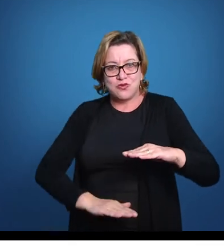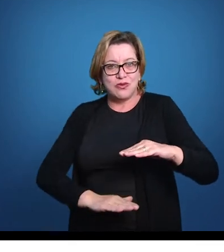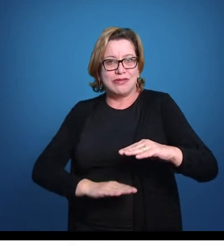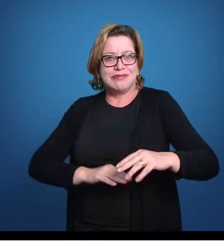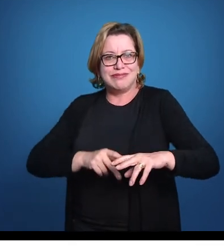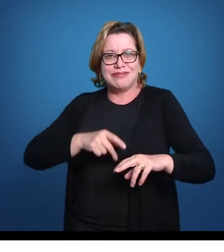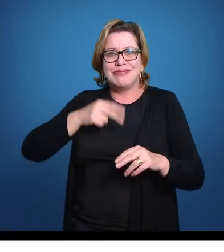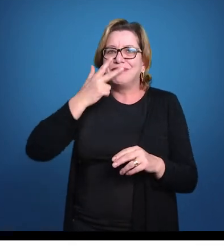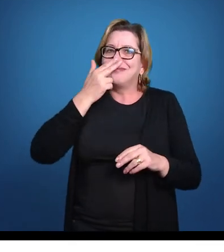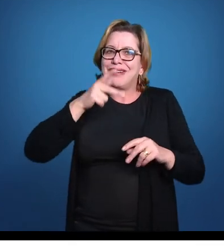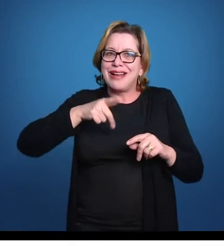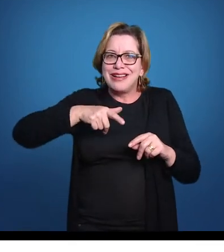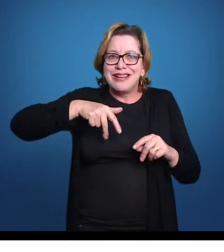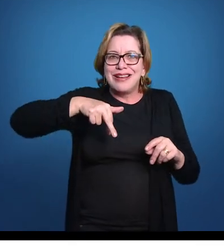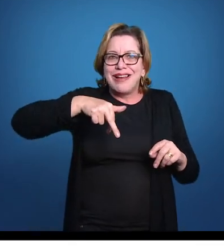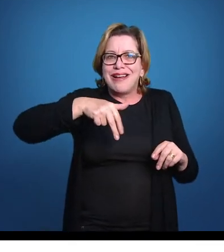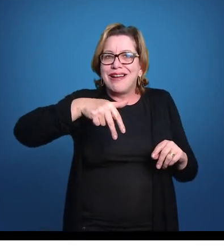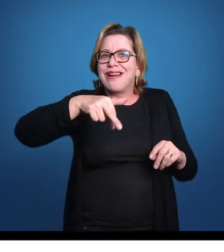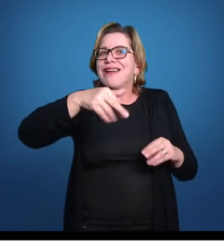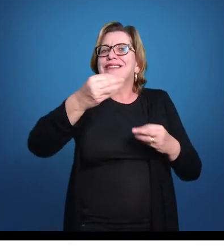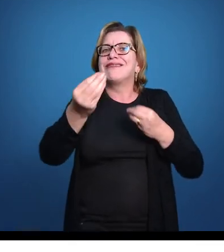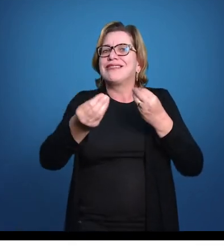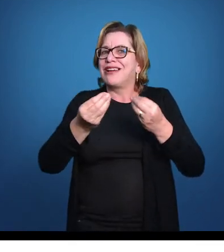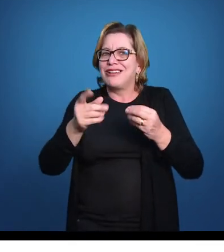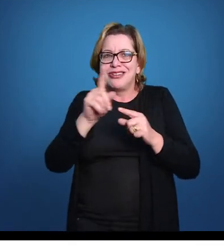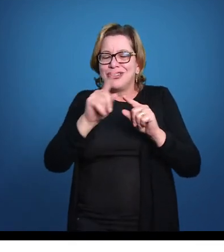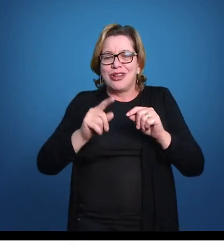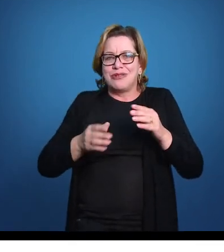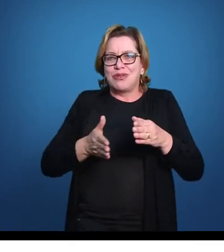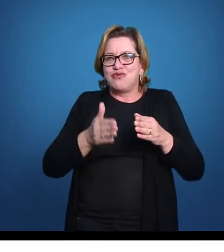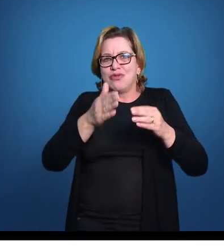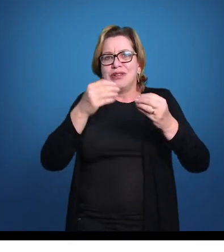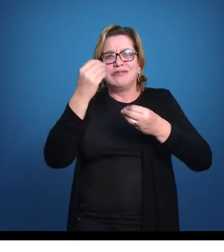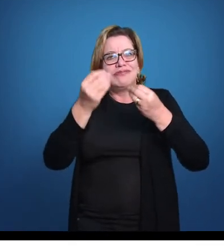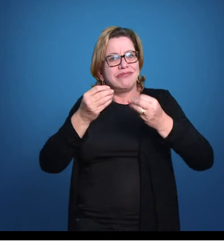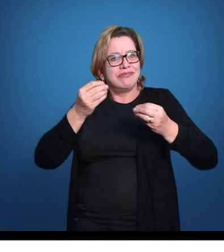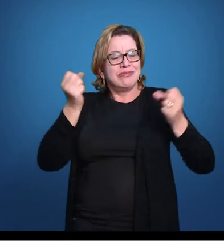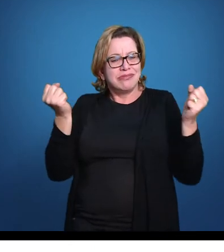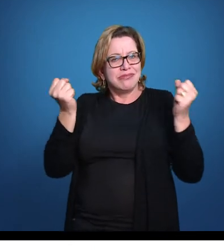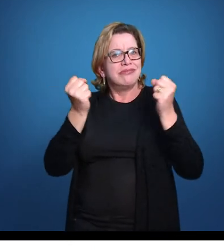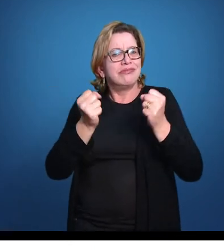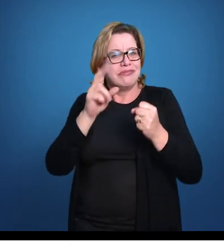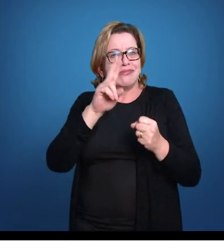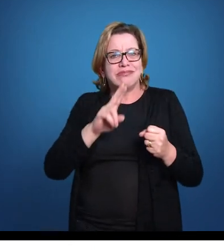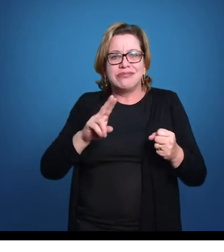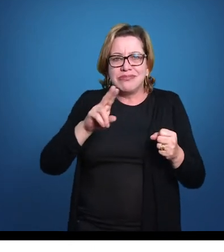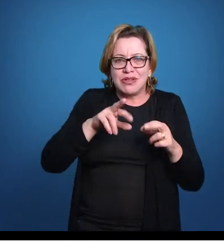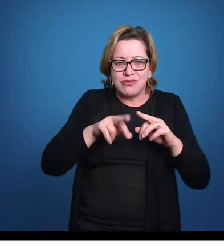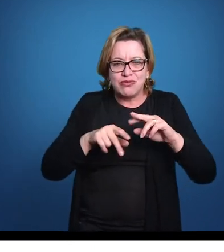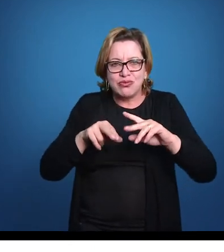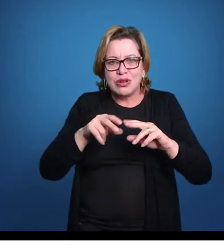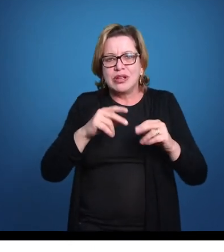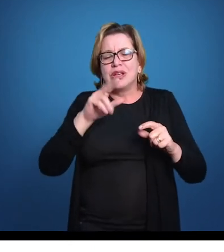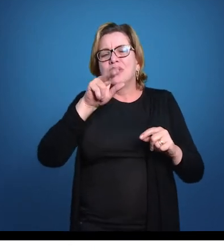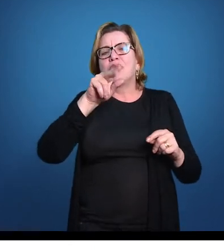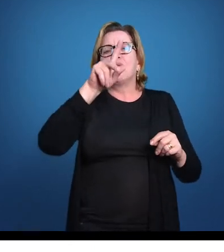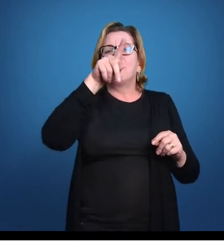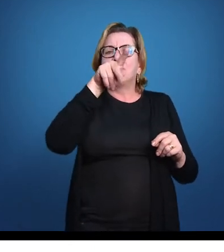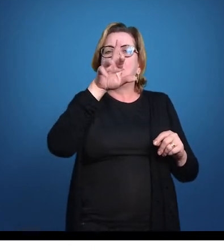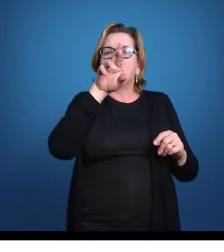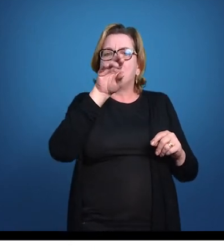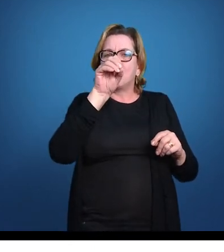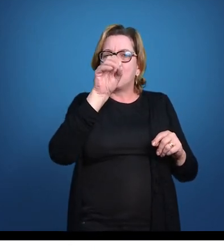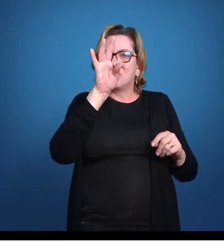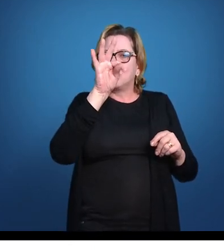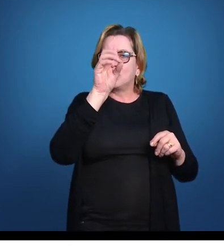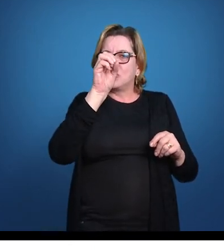e caminhar no fundo. Ele tem uma nadadeira que não serve só como um aerofólio, ela serve como um membro, ou como um proto-membro dos animais